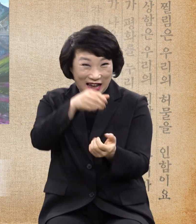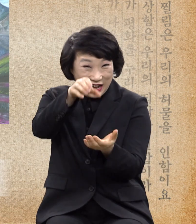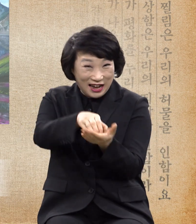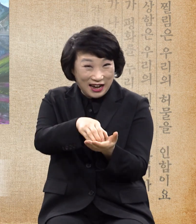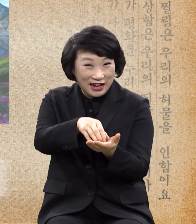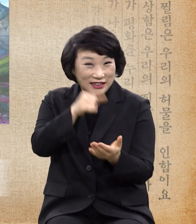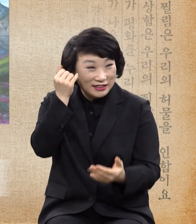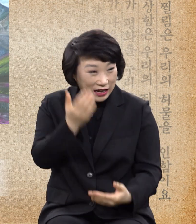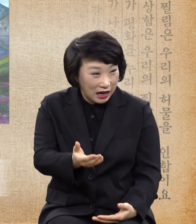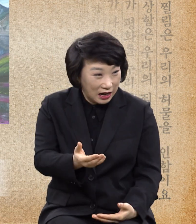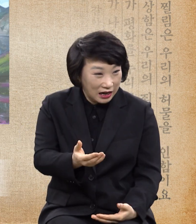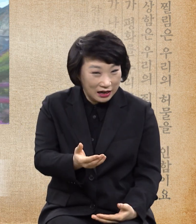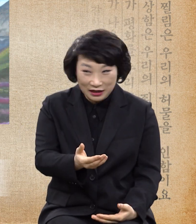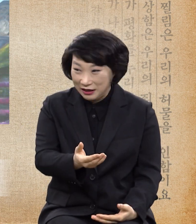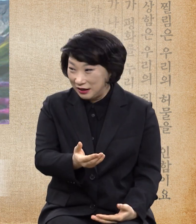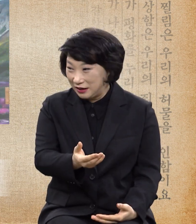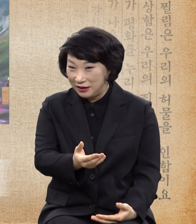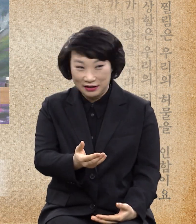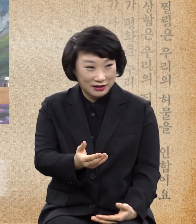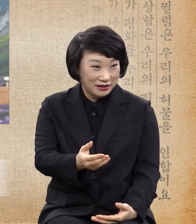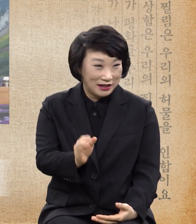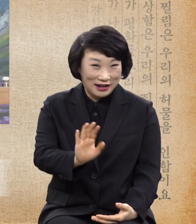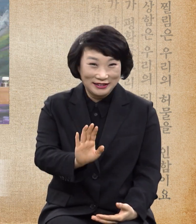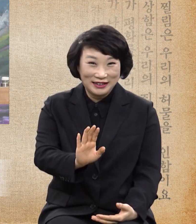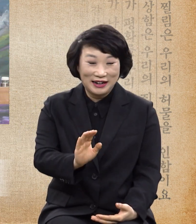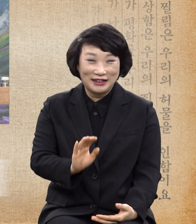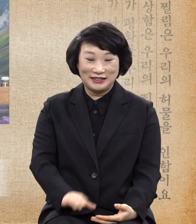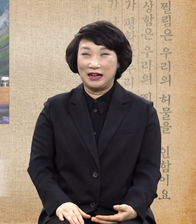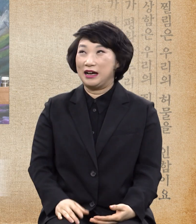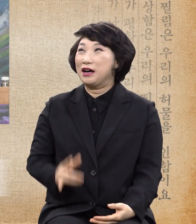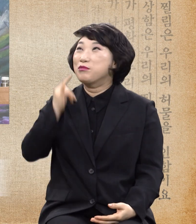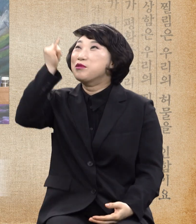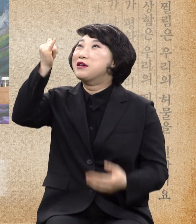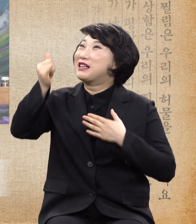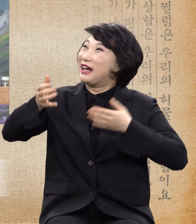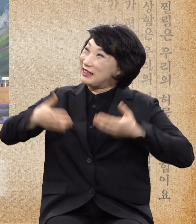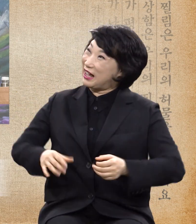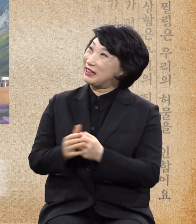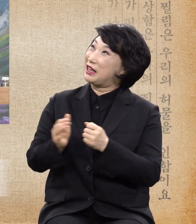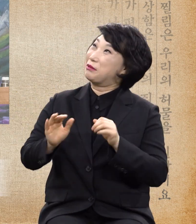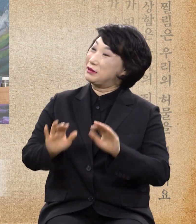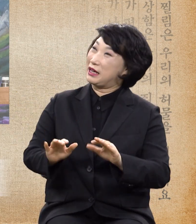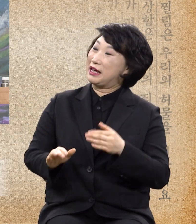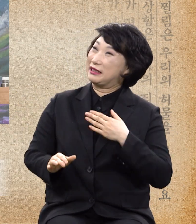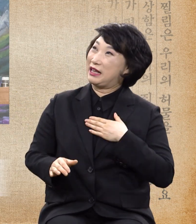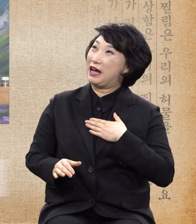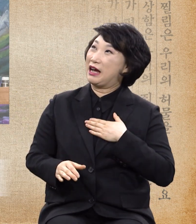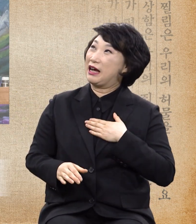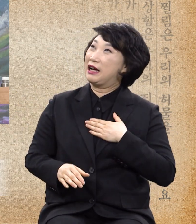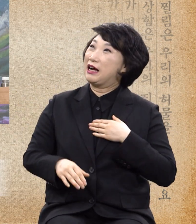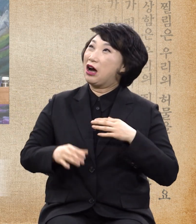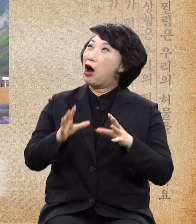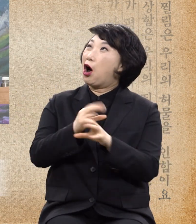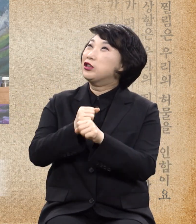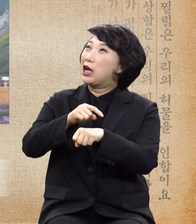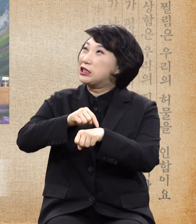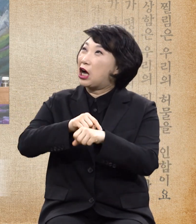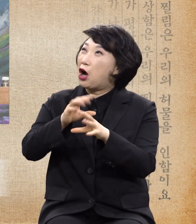아, 부모는 나를 낳았기 때문에 나를 언제까지 사랑해 줘야 되고